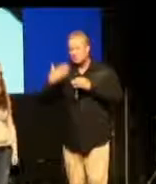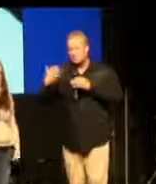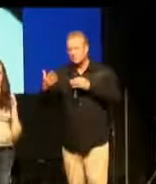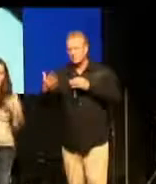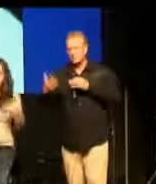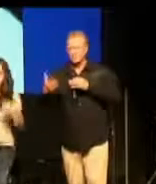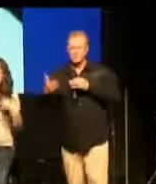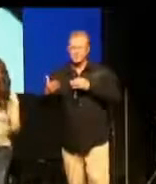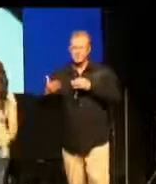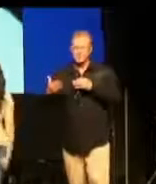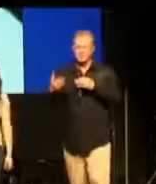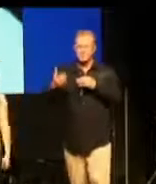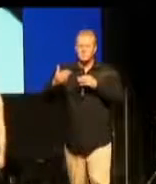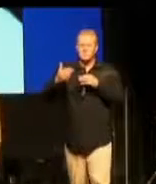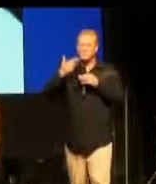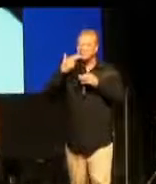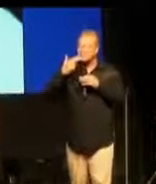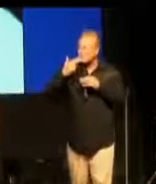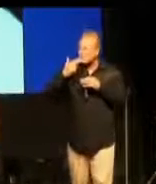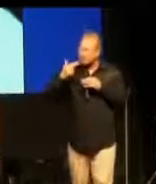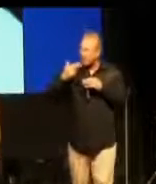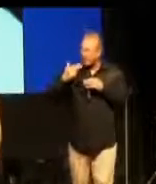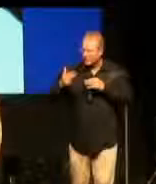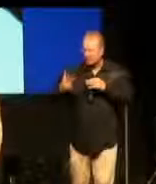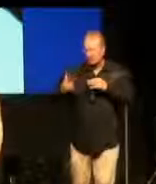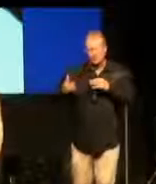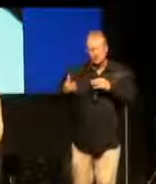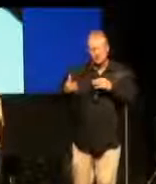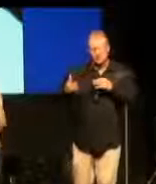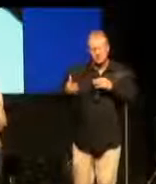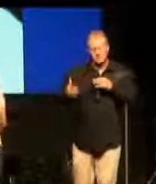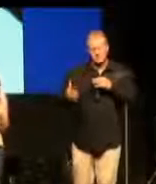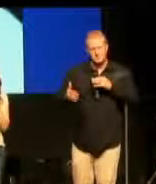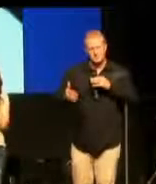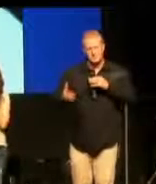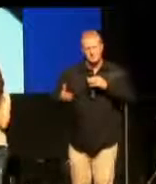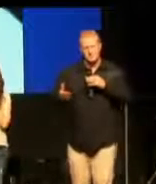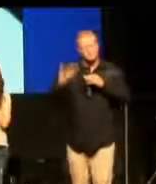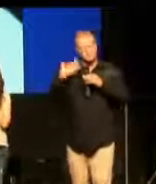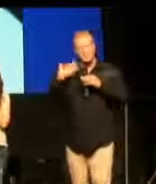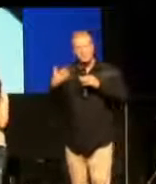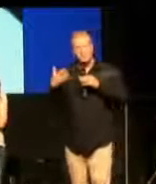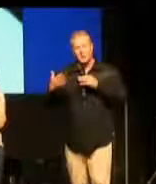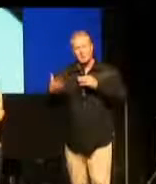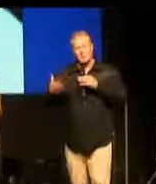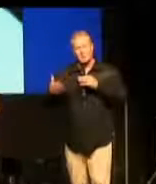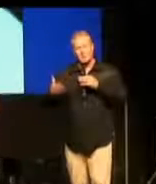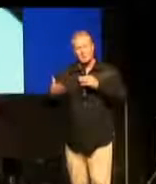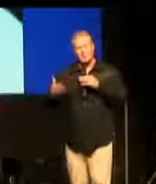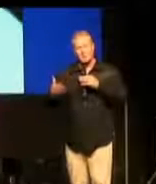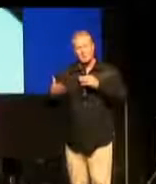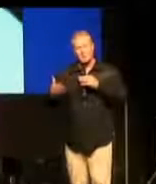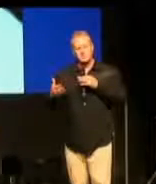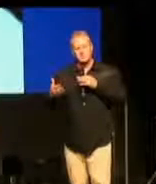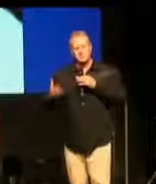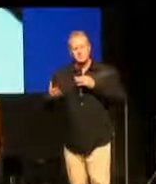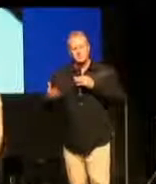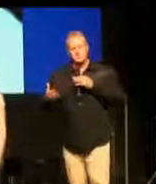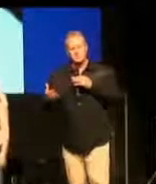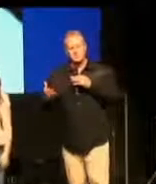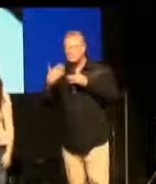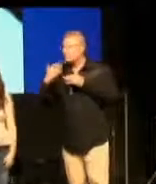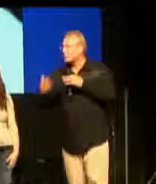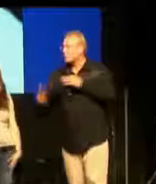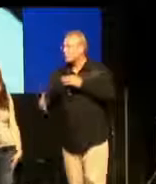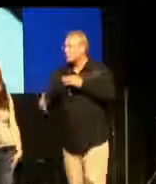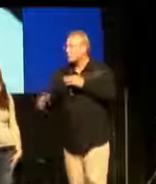Und sie redeten weiterhin mit mir. Aber ich konnte nicht antworten. Kurz bevor ein Mensch